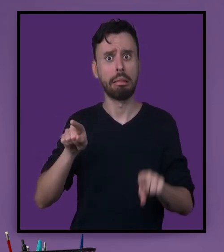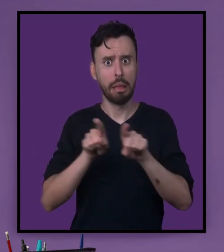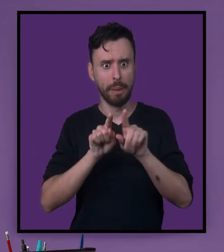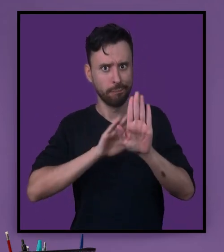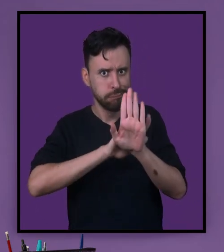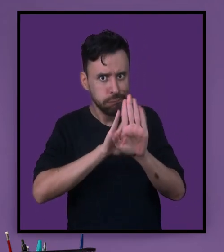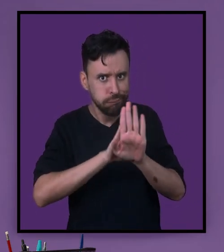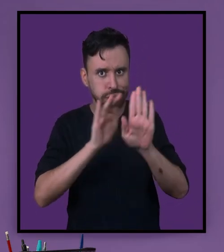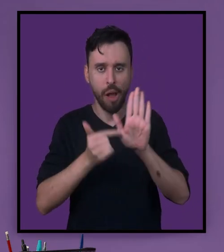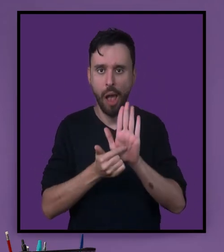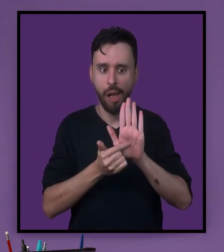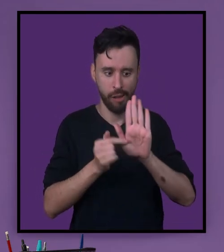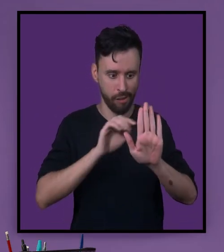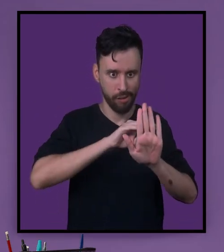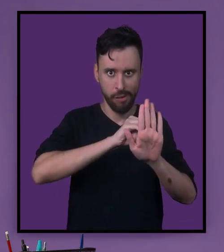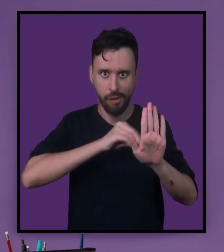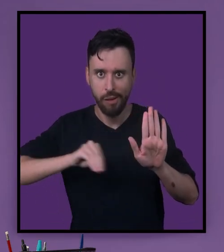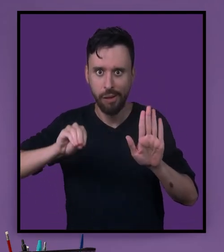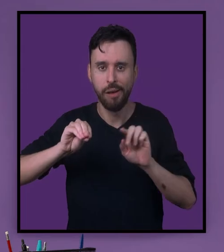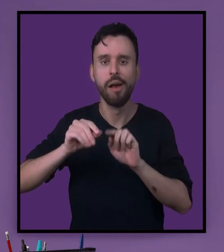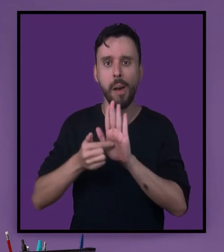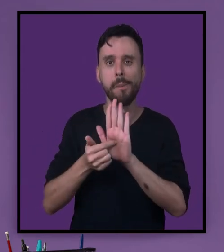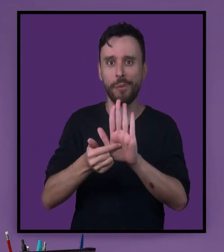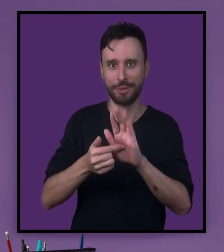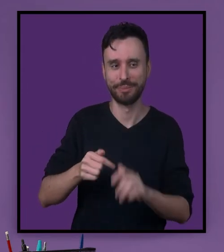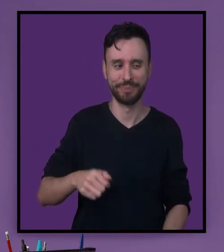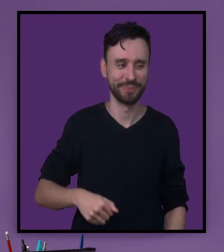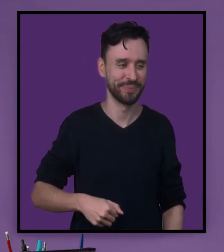que ele respondeu, sim, a comida está muito deliciosa.